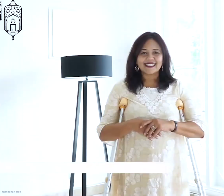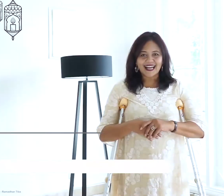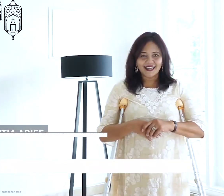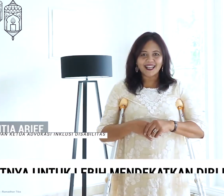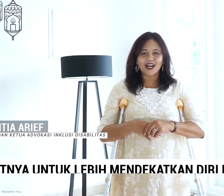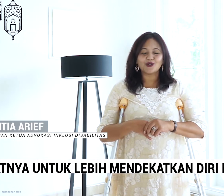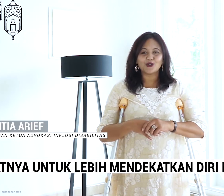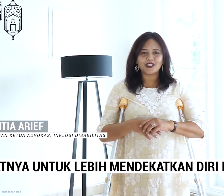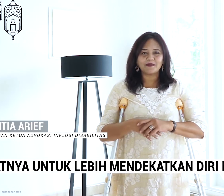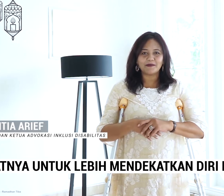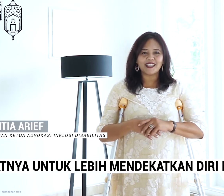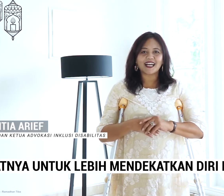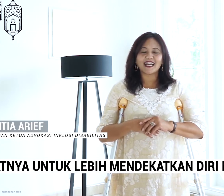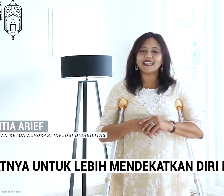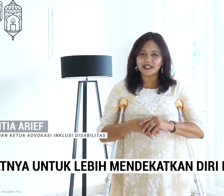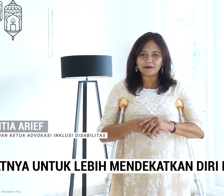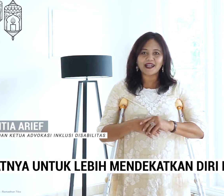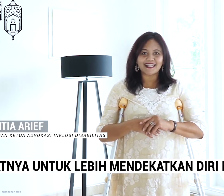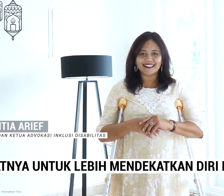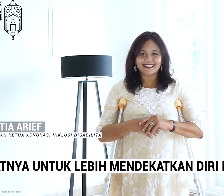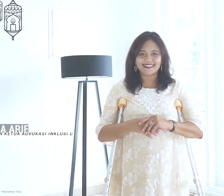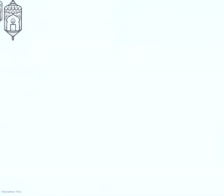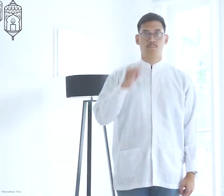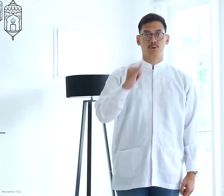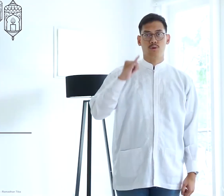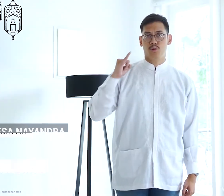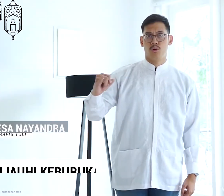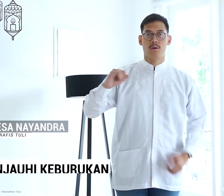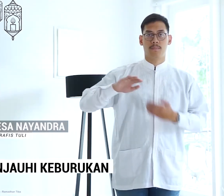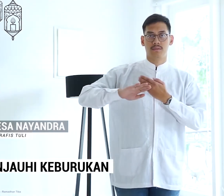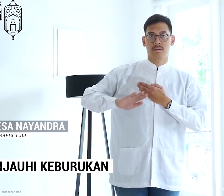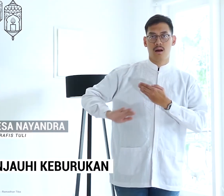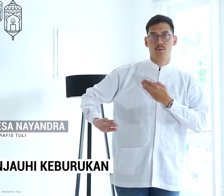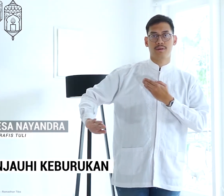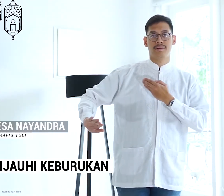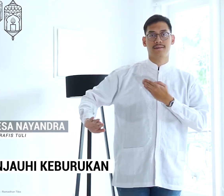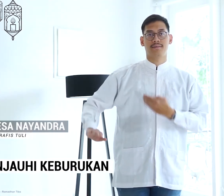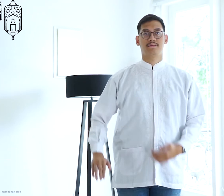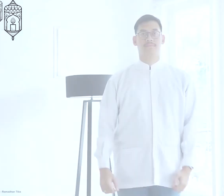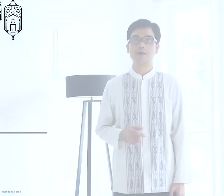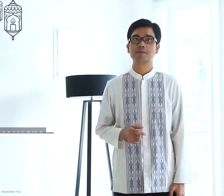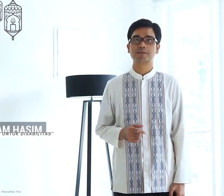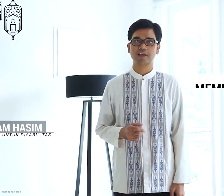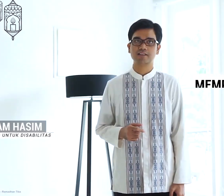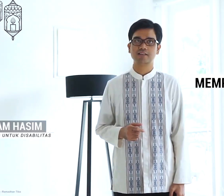Saatnya untuk lebih mendekatkan diri kepadanya. Menjauhi keburukan. Memperbaiki